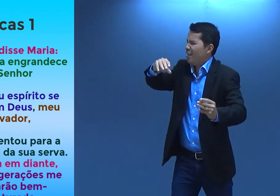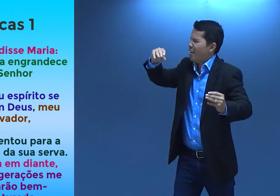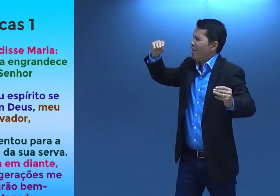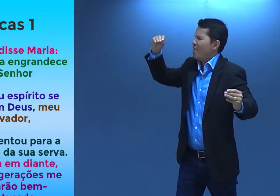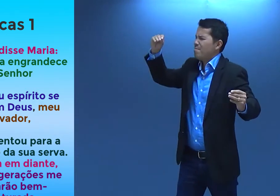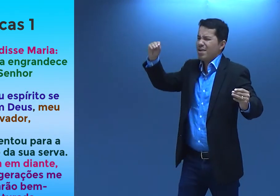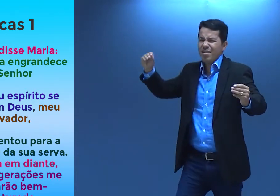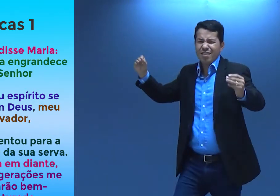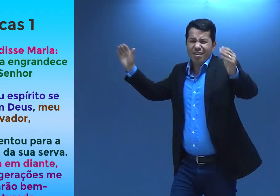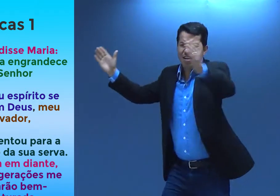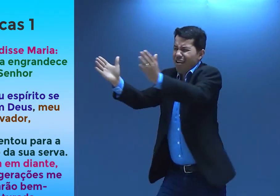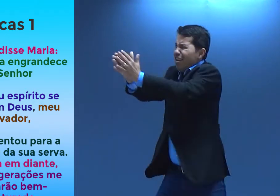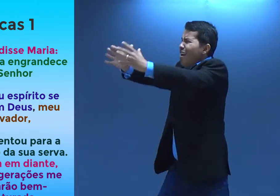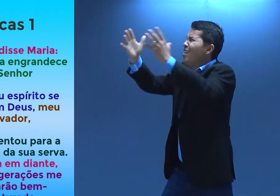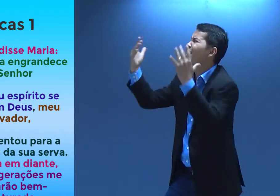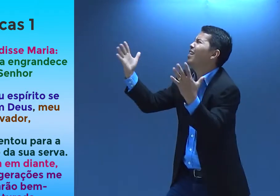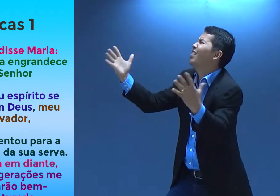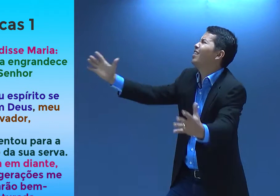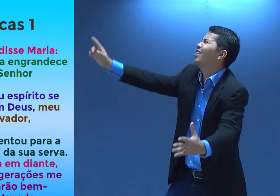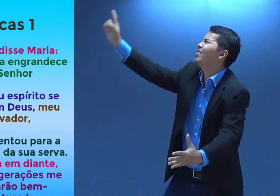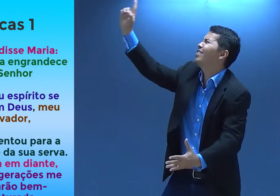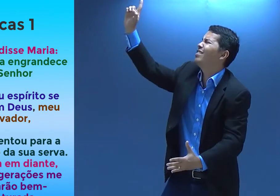engrandece ao Senhor.